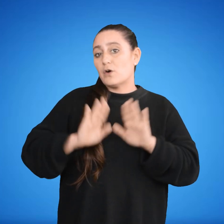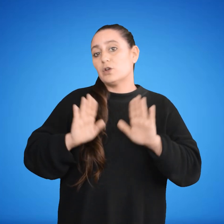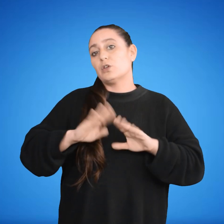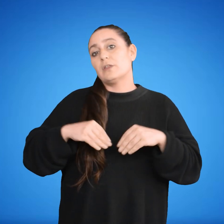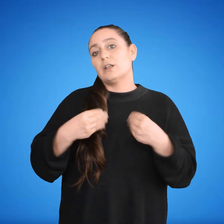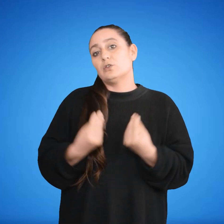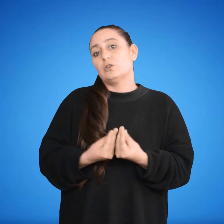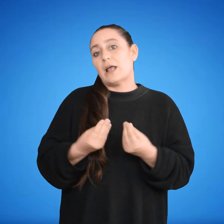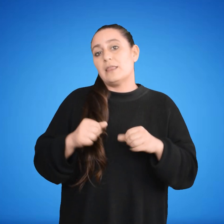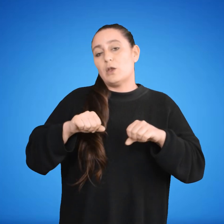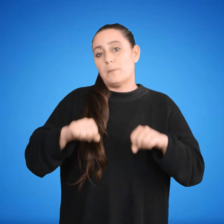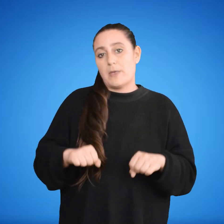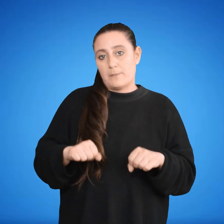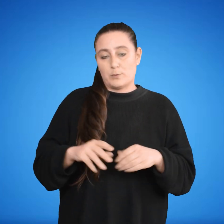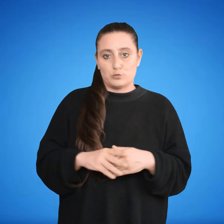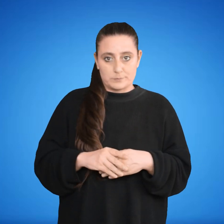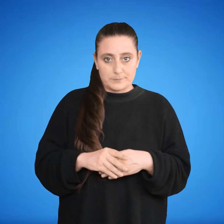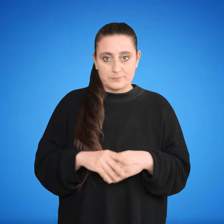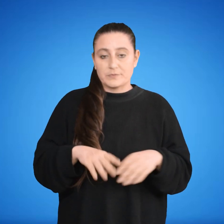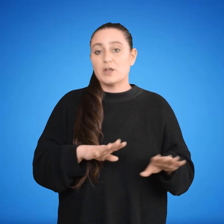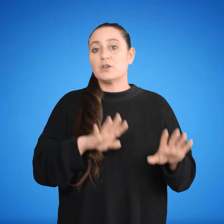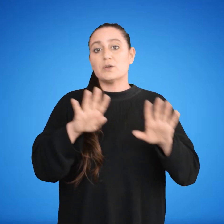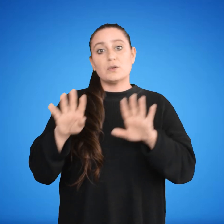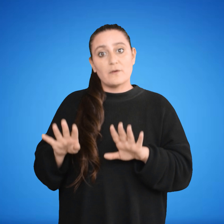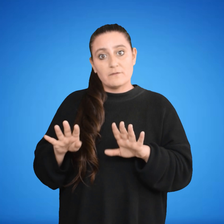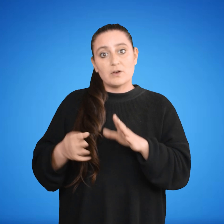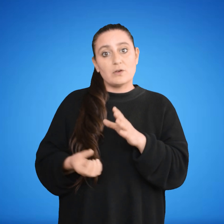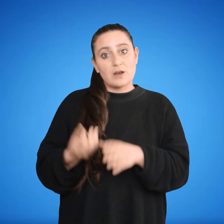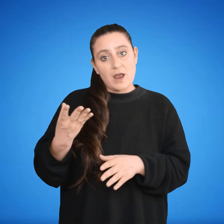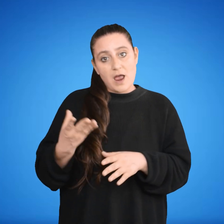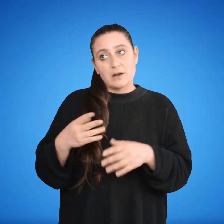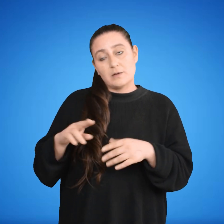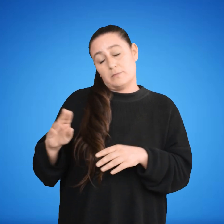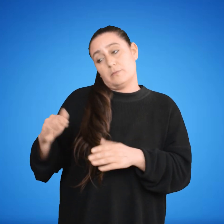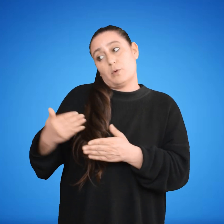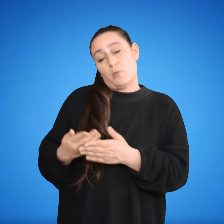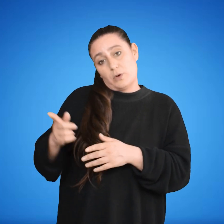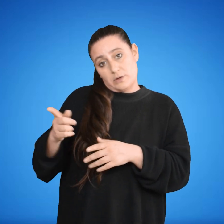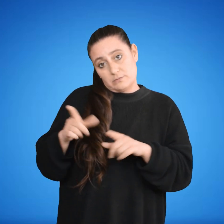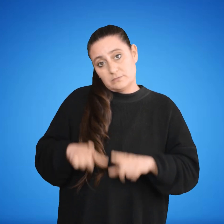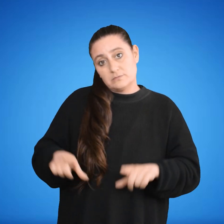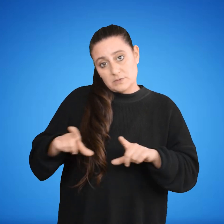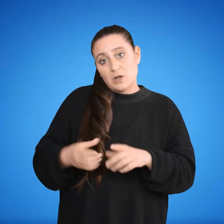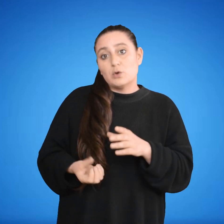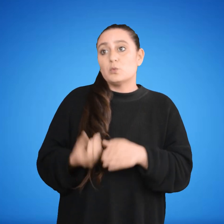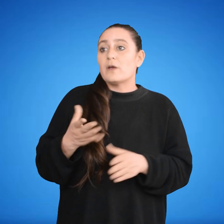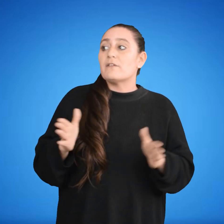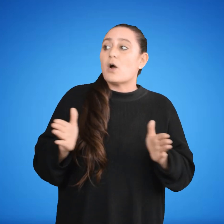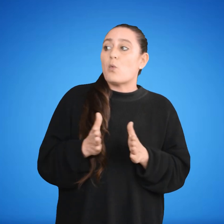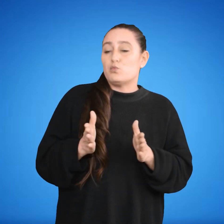total de sus componentes. Noveno, crear, a propuesta del Intendente, nuevas juntas locales.